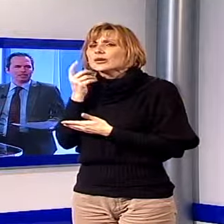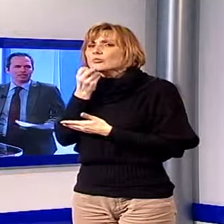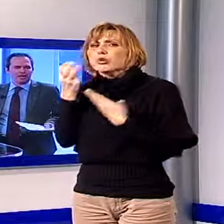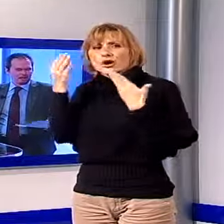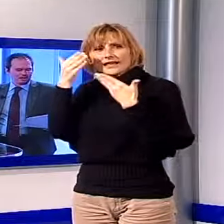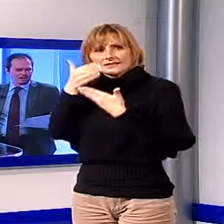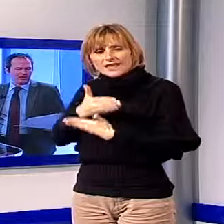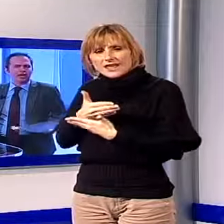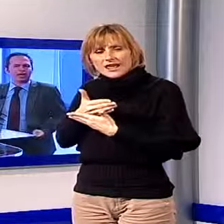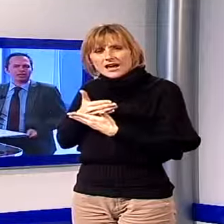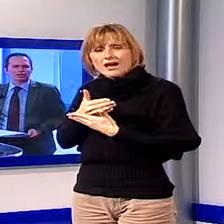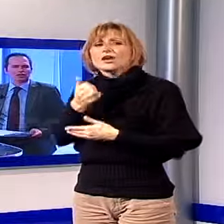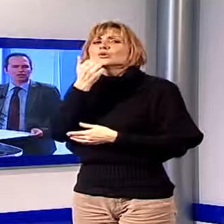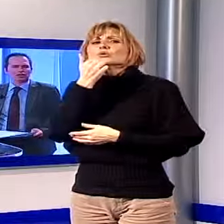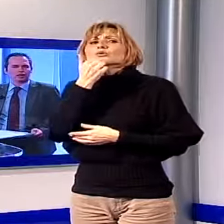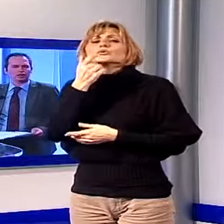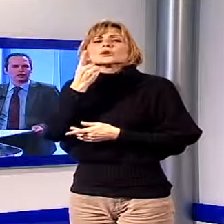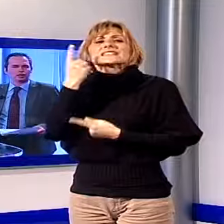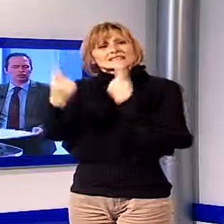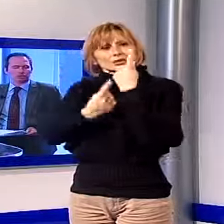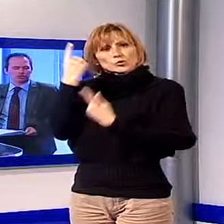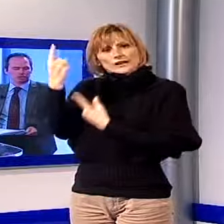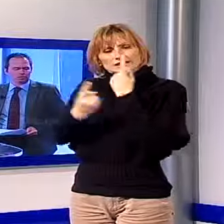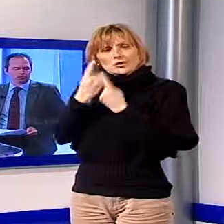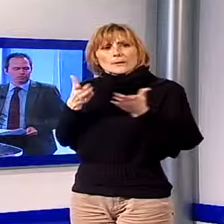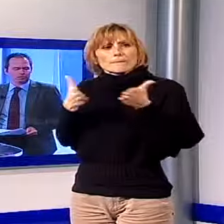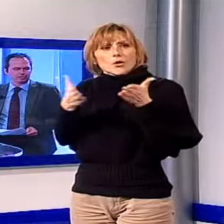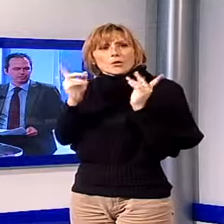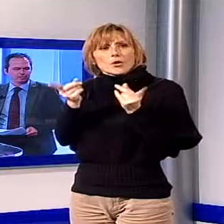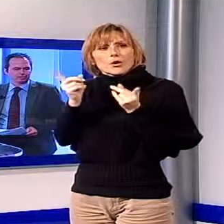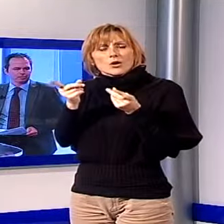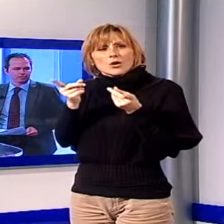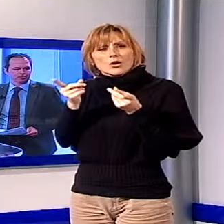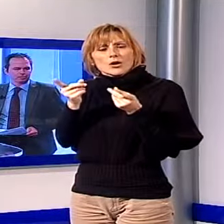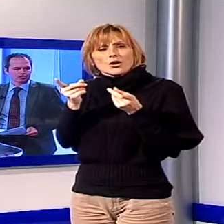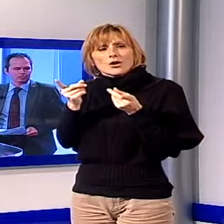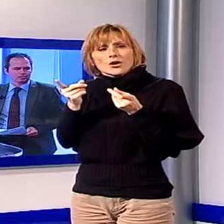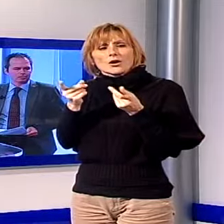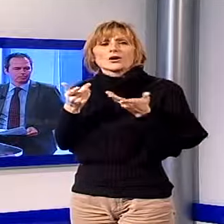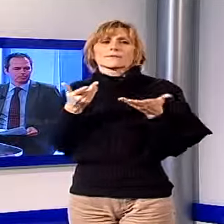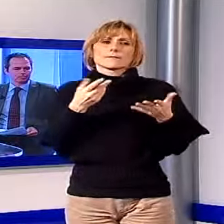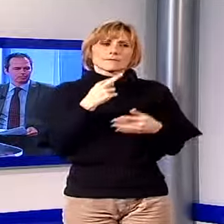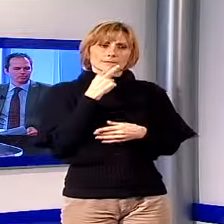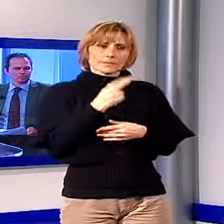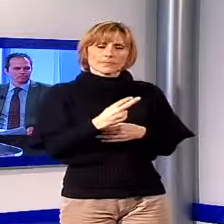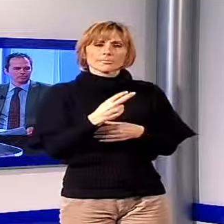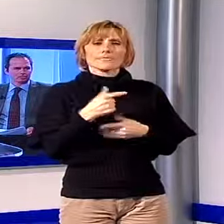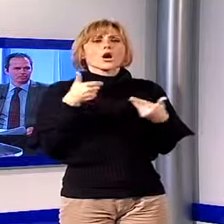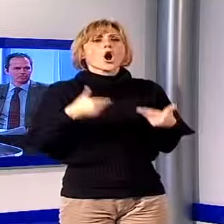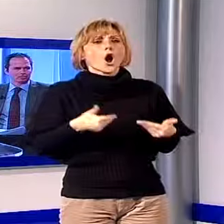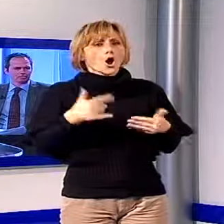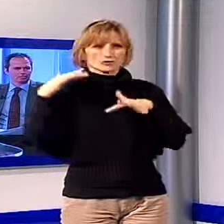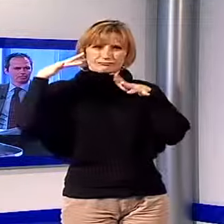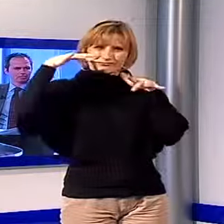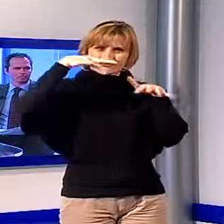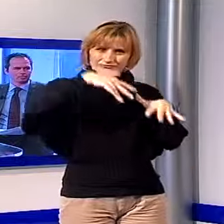Buonasera, qual è la situazione in questo momento? Dunque, allora oggi appena si è verificata la